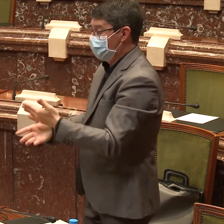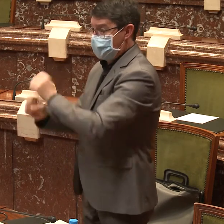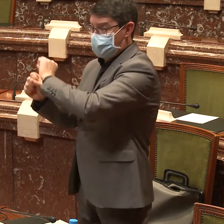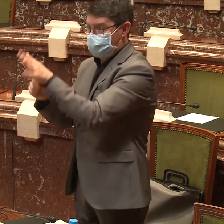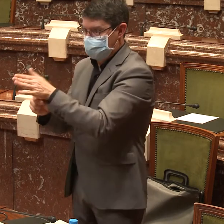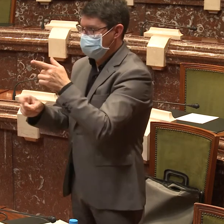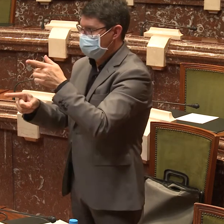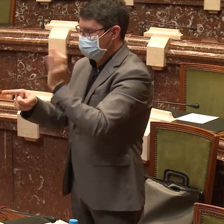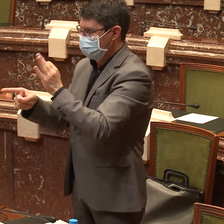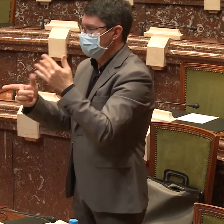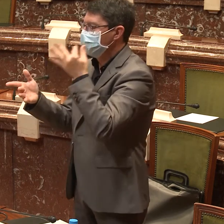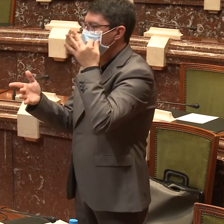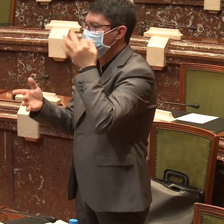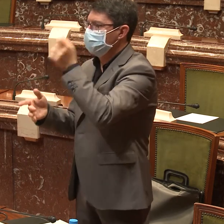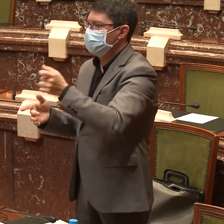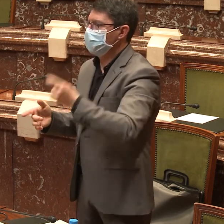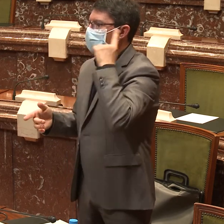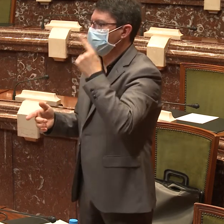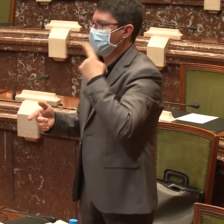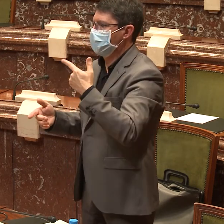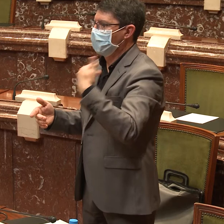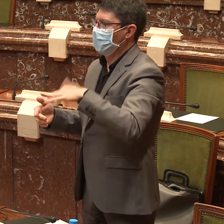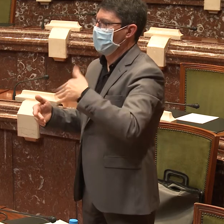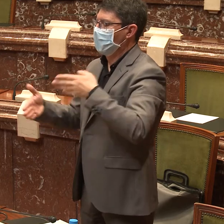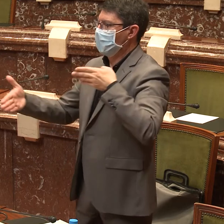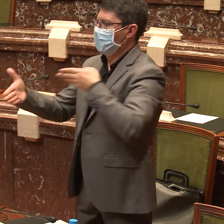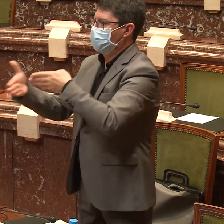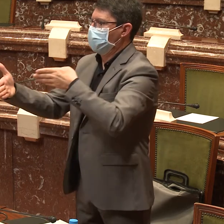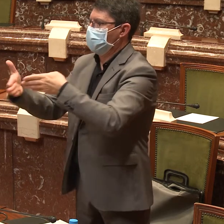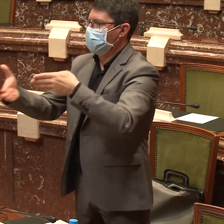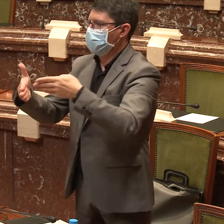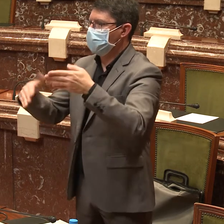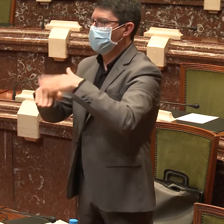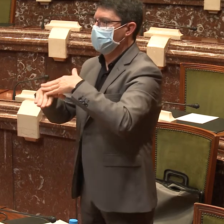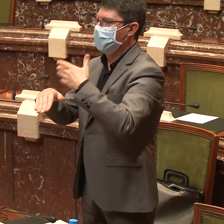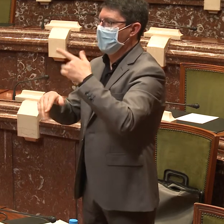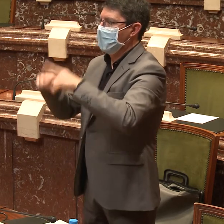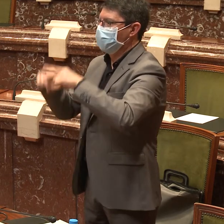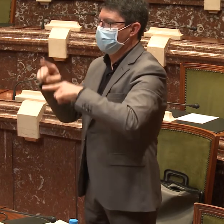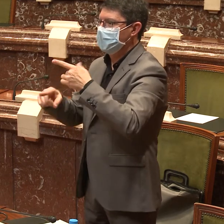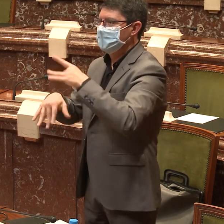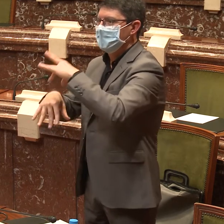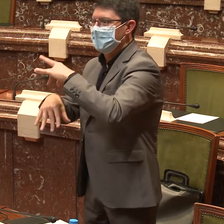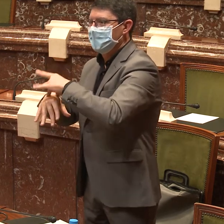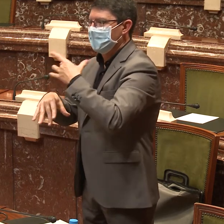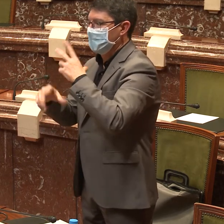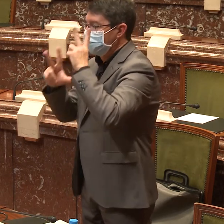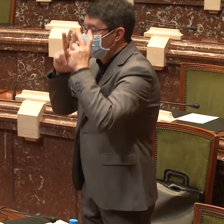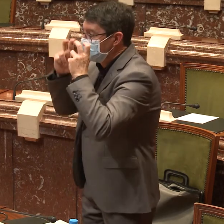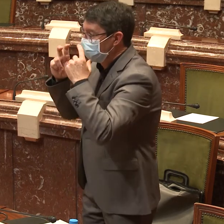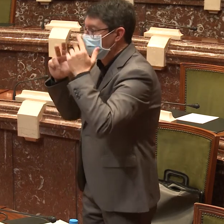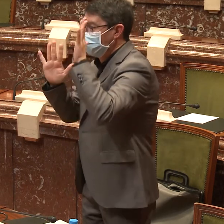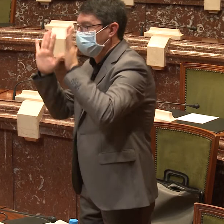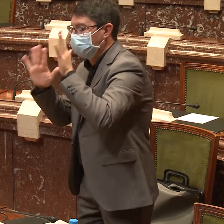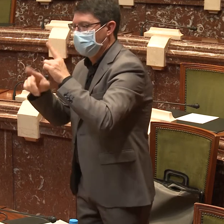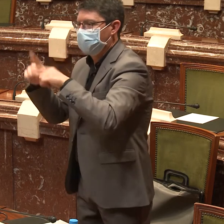información, mira, por ejemplo, el tema del coronavirus ahora mismo, las personas sordas se encuentran en una barrera muy importante de comunicación